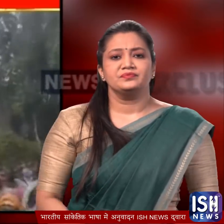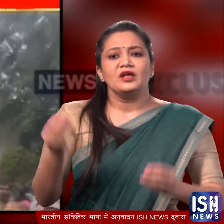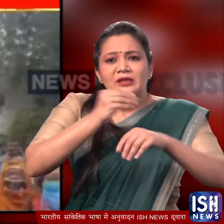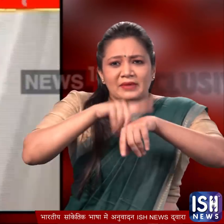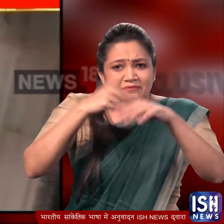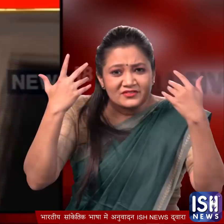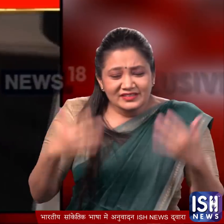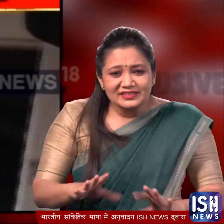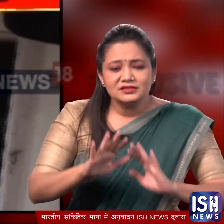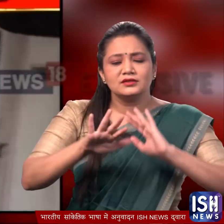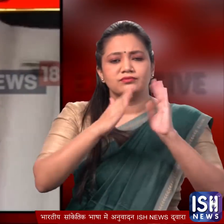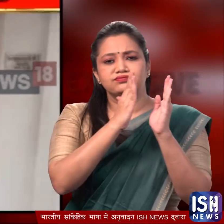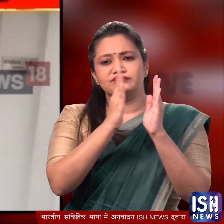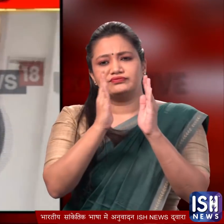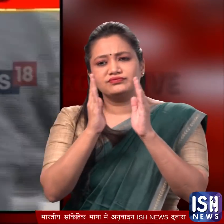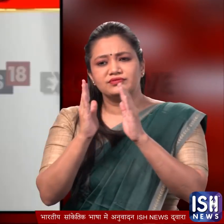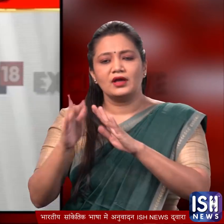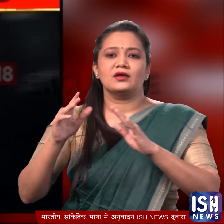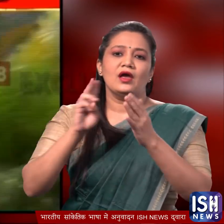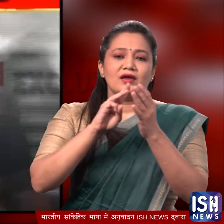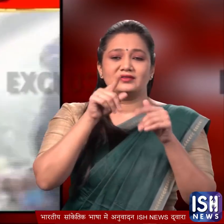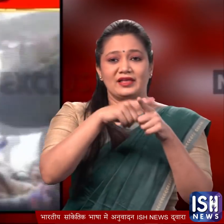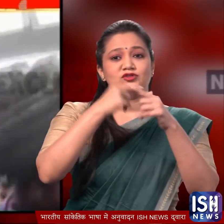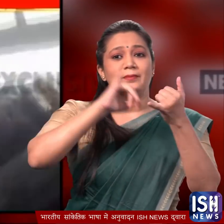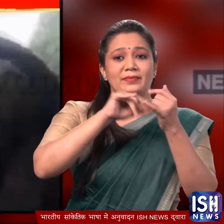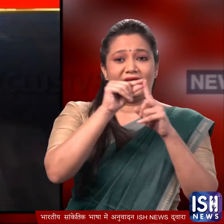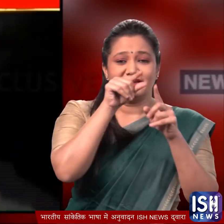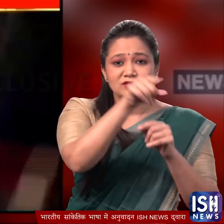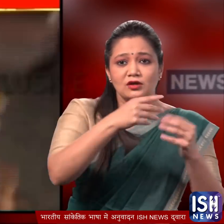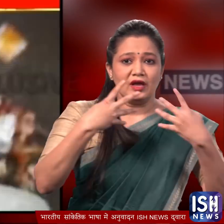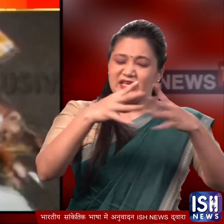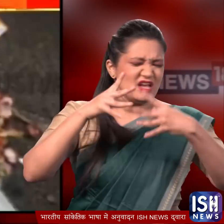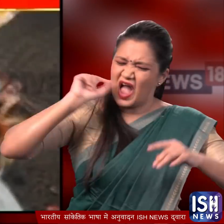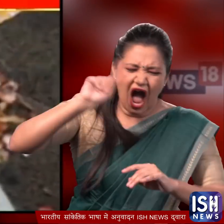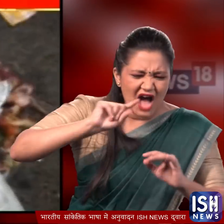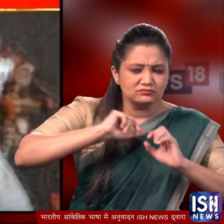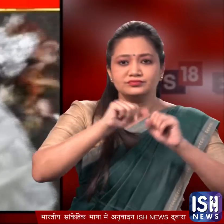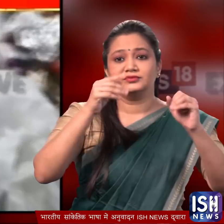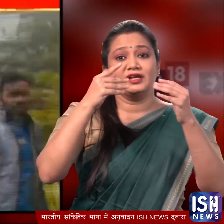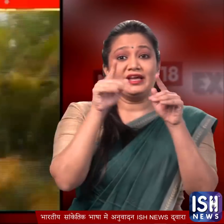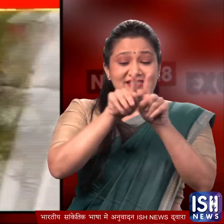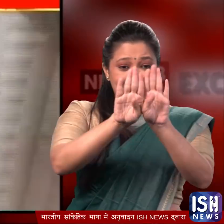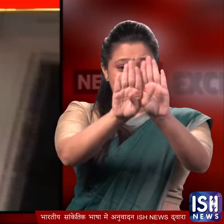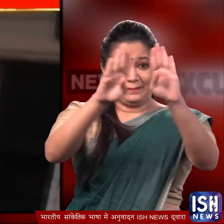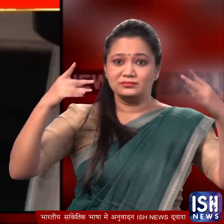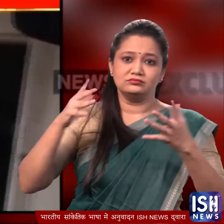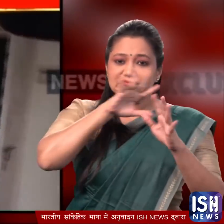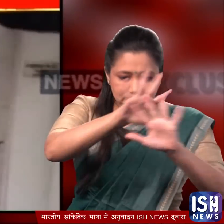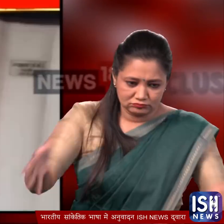थोड़ी देर प्रदर्शन करने के बाद सभी लोगों ने मिलकर मेयर जैप्रकाश के घर का गेट खुलवाया और फिर उनके घर के दर्वाजे पर जाकर